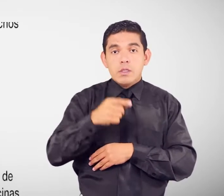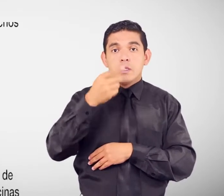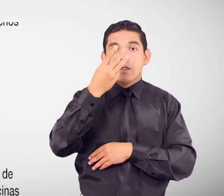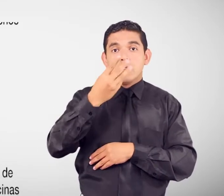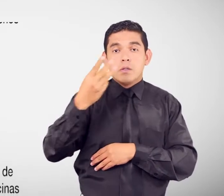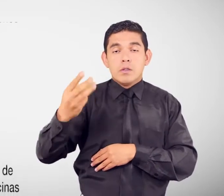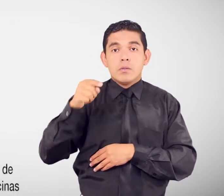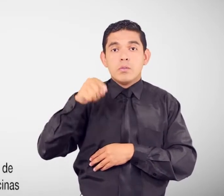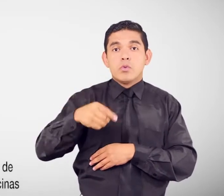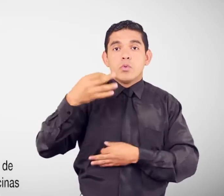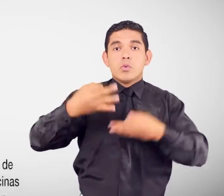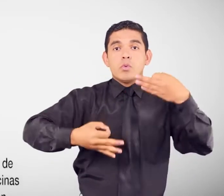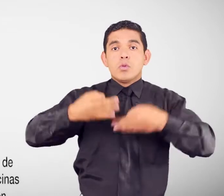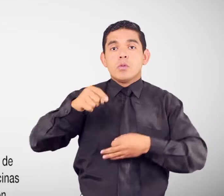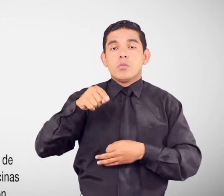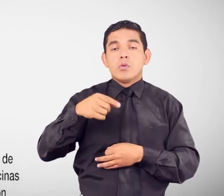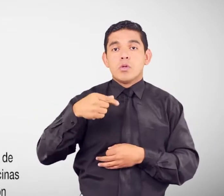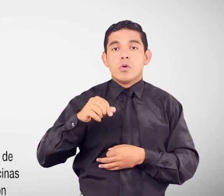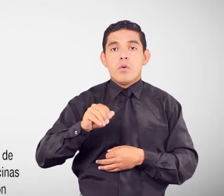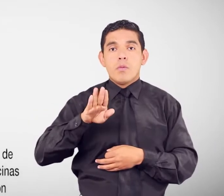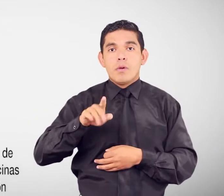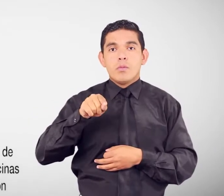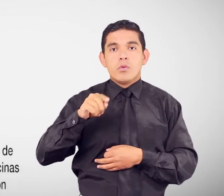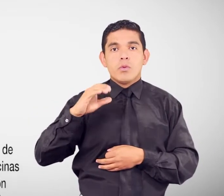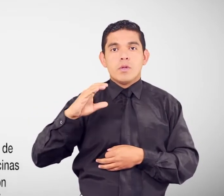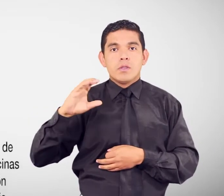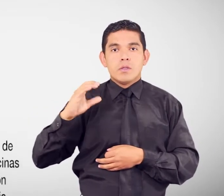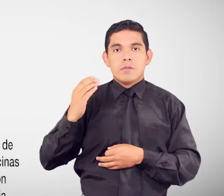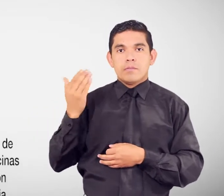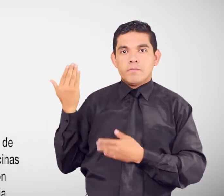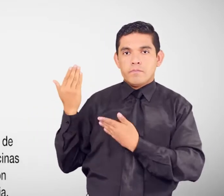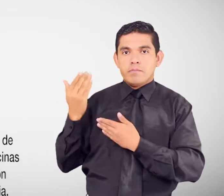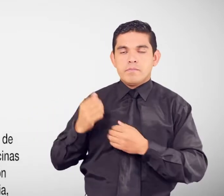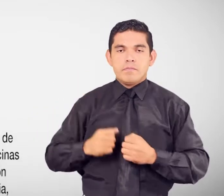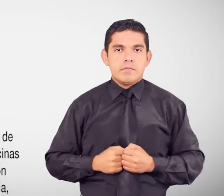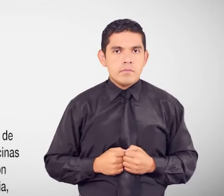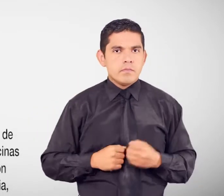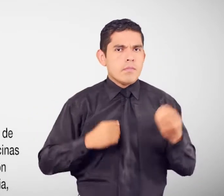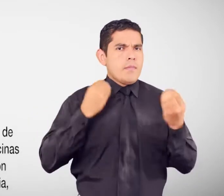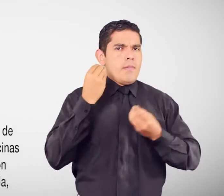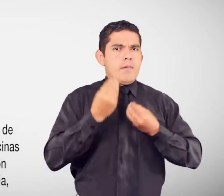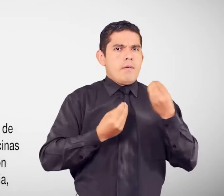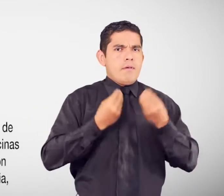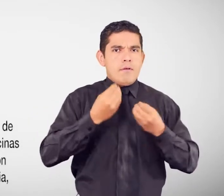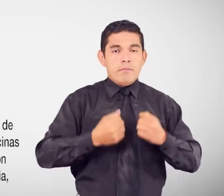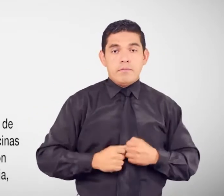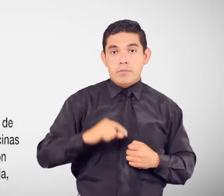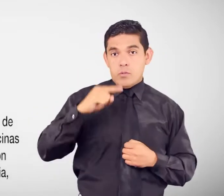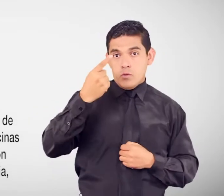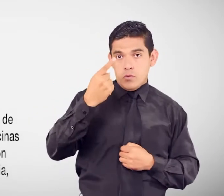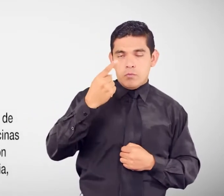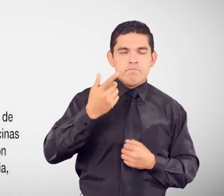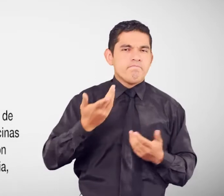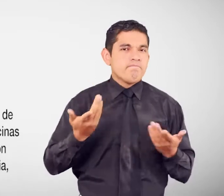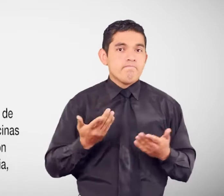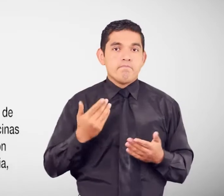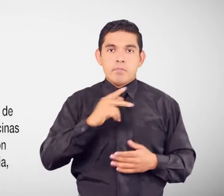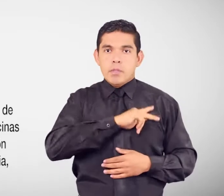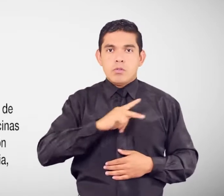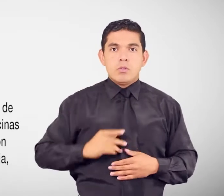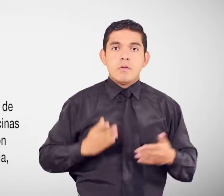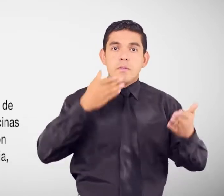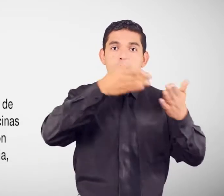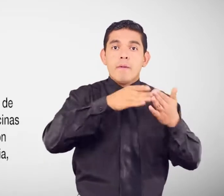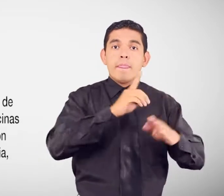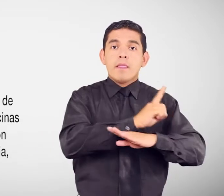.justicia.gov.es ¿Qué se debe hacer? 1. Acudir personalmente a la